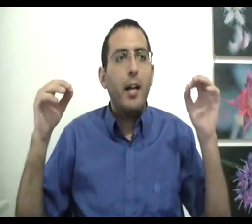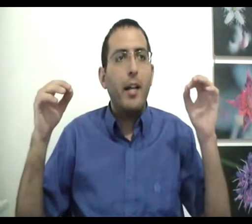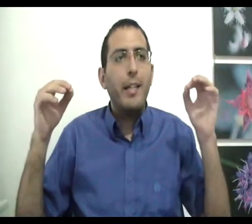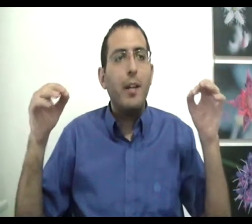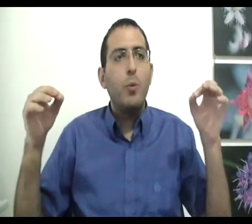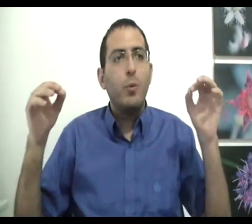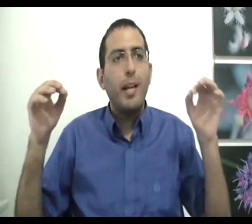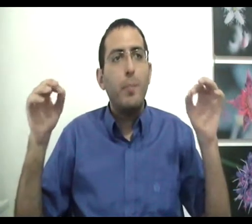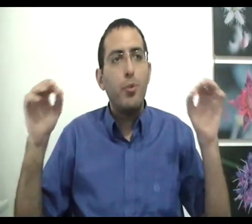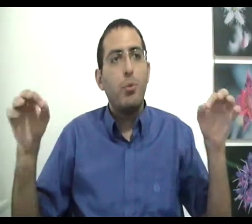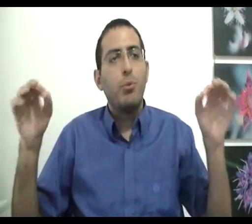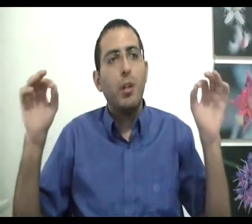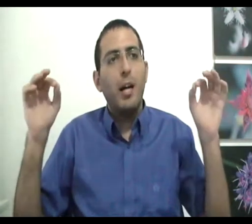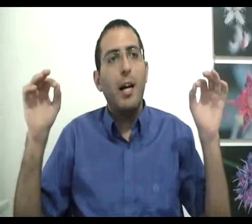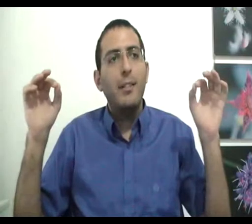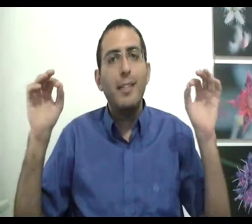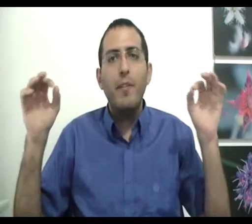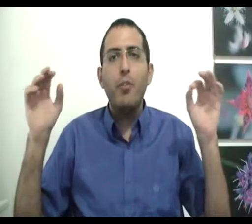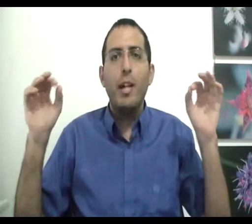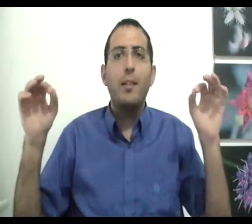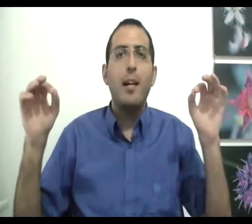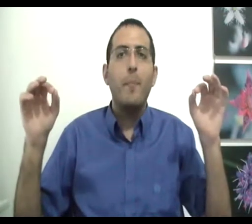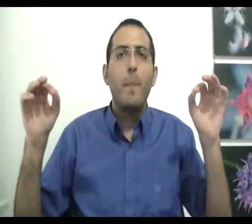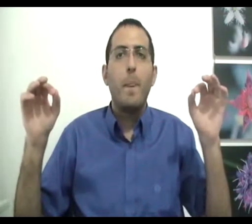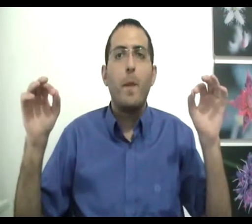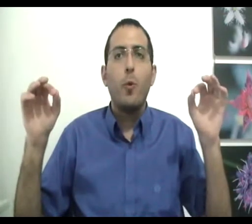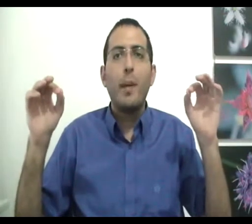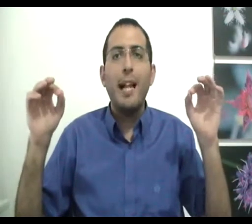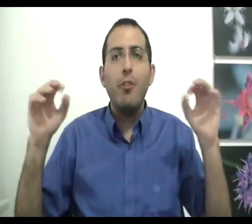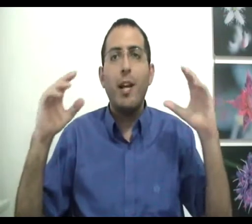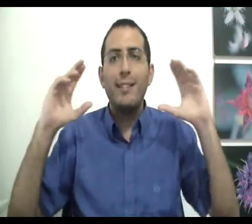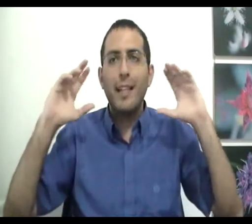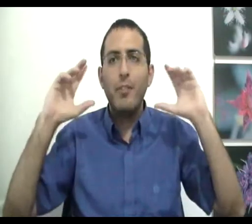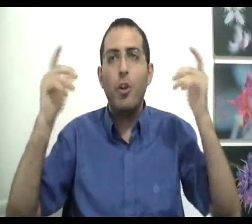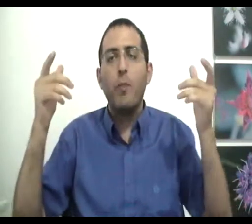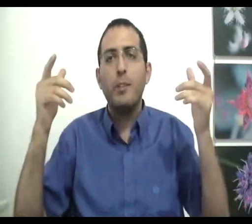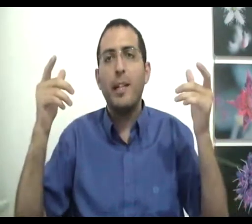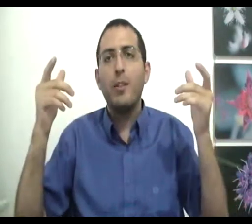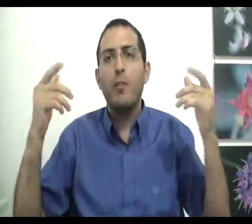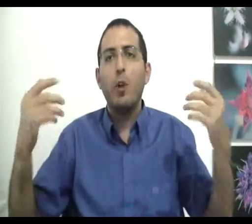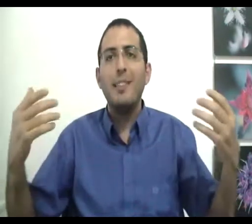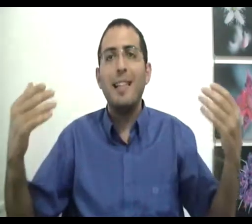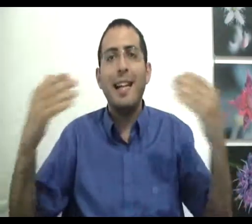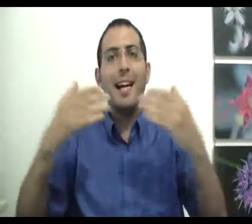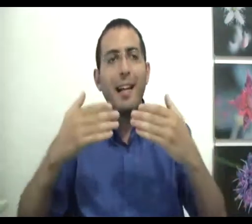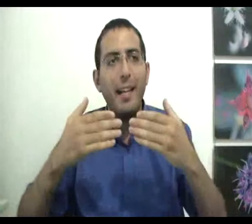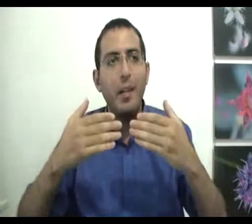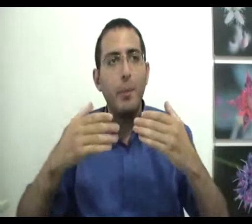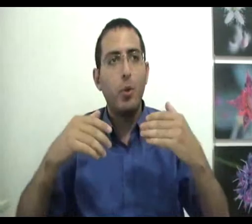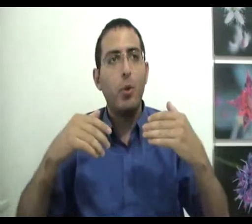העניין הוא די פשוט הסבל של האדם הוא בגלל שהשכל שלו לא מספיק גדול והוא לא מצליח להכיל בתוכו